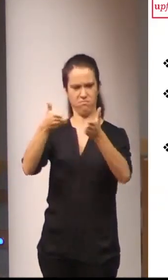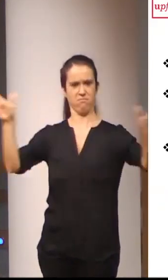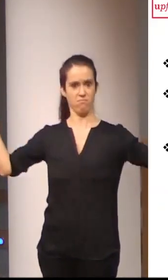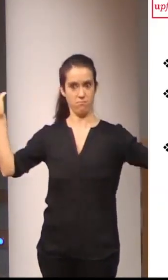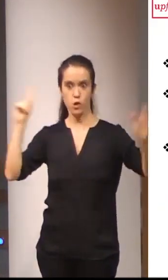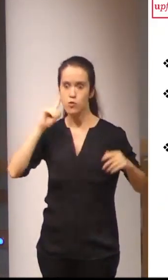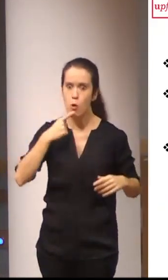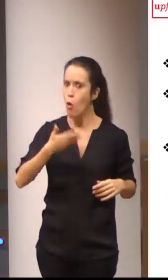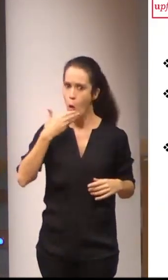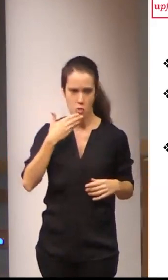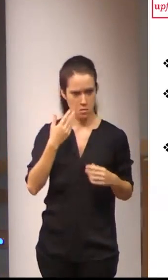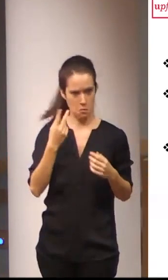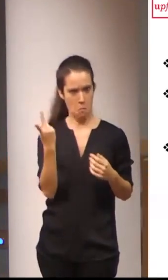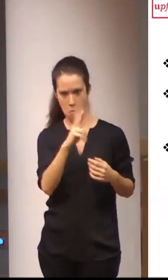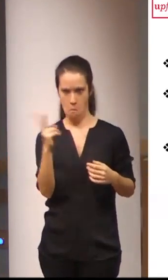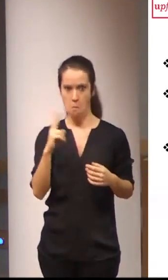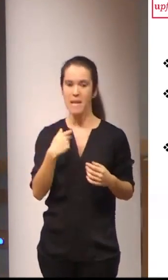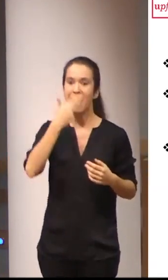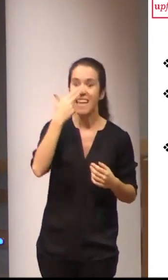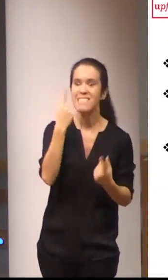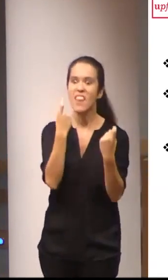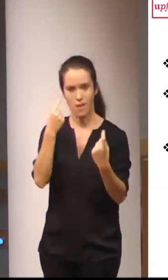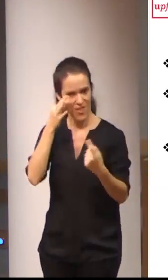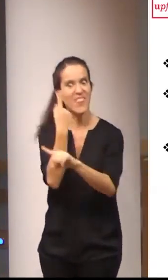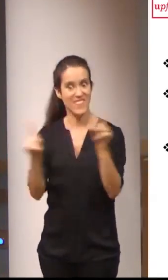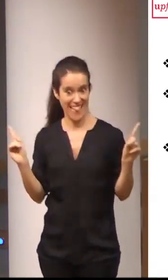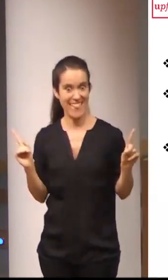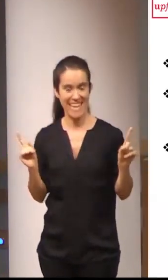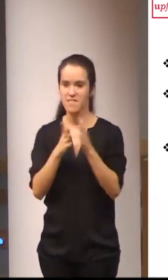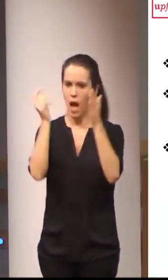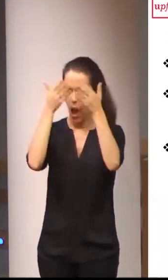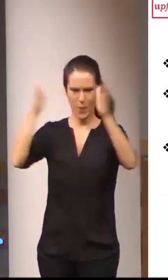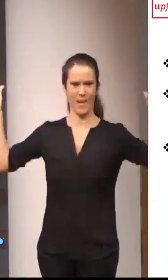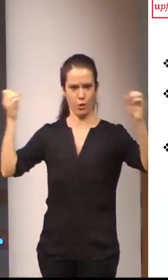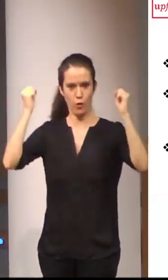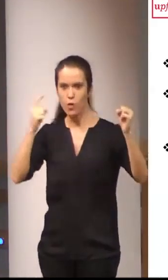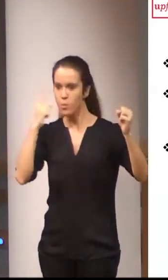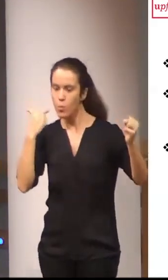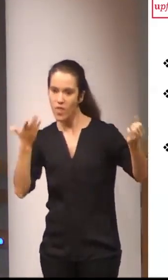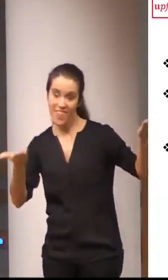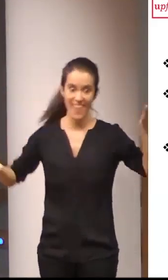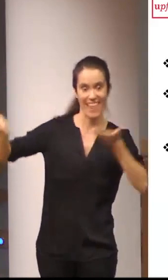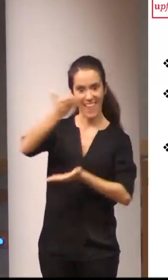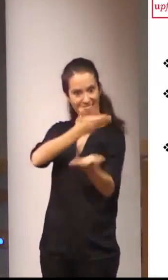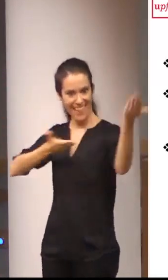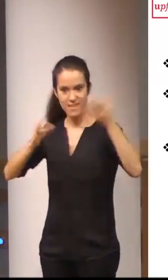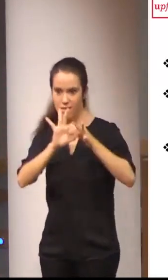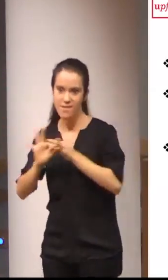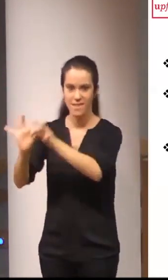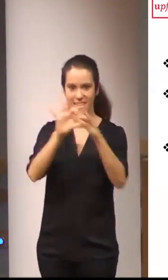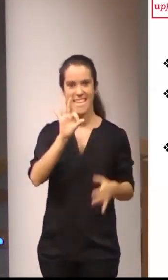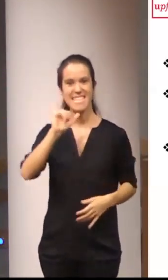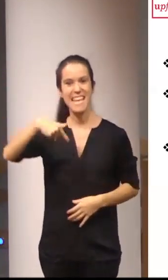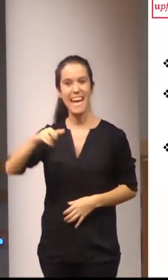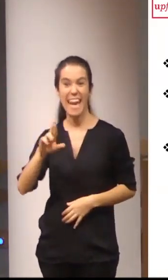oyentes con intereses e necesidades distintas, por tanto, se abren aquí unhas sinergias de as que falaba Mariluz, que son moi